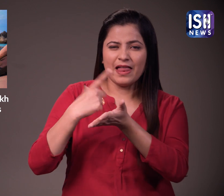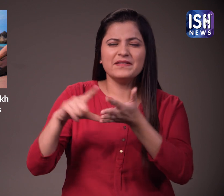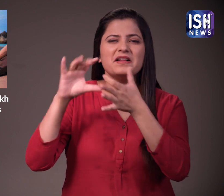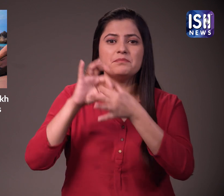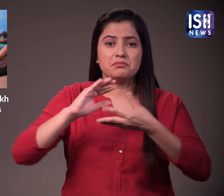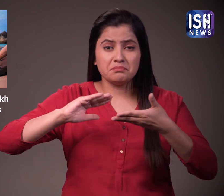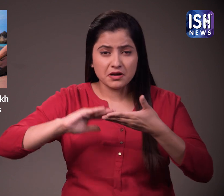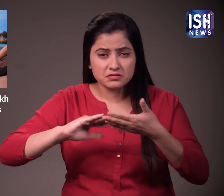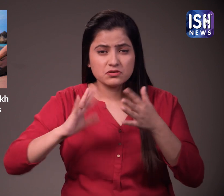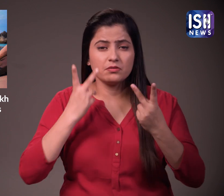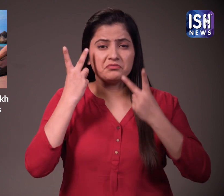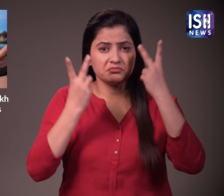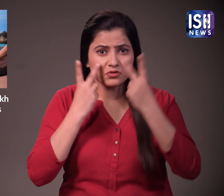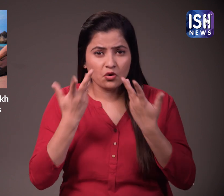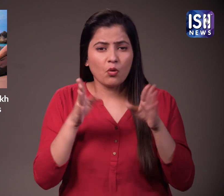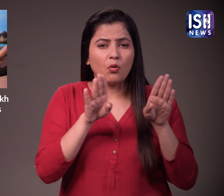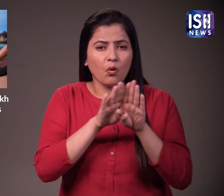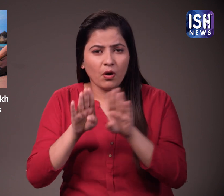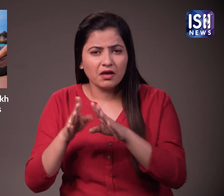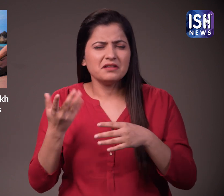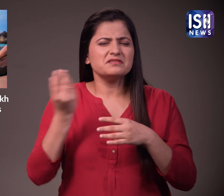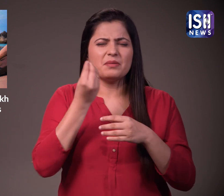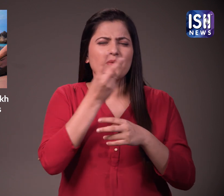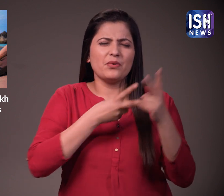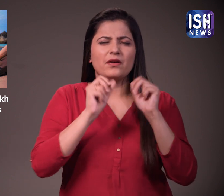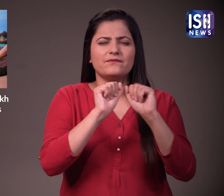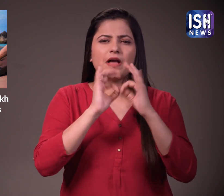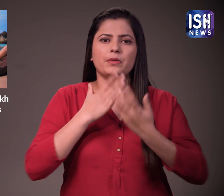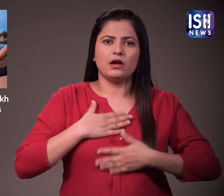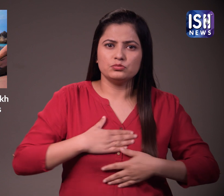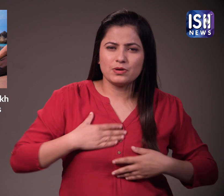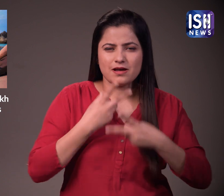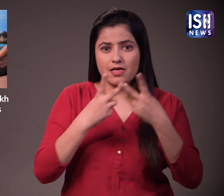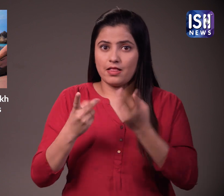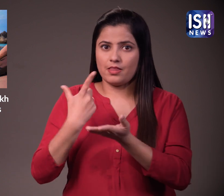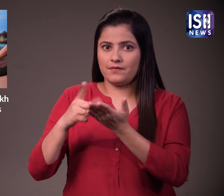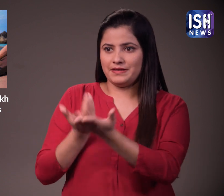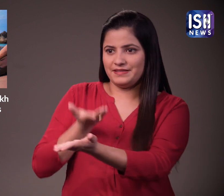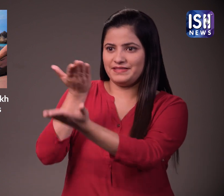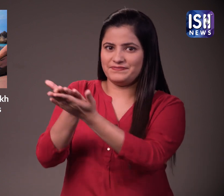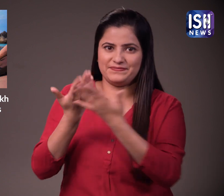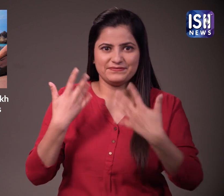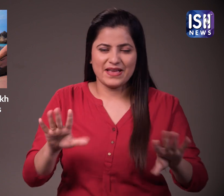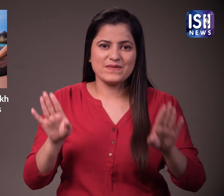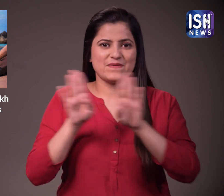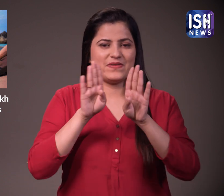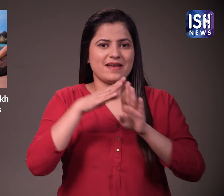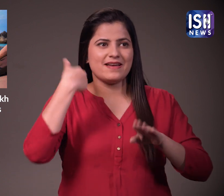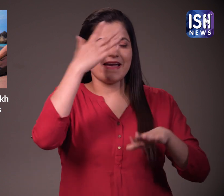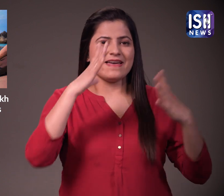आदी या यात्रा छुट्टियों या अपने परिवार के साथ समय बिताने आदी के लिए ओफिस से छुट्टी लेते हुए देखा होगा वे छुट्टी के लिए आवेदन करते हैं और फिर छुट्टी पर